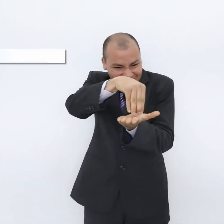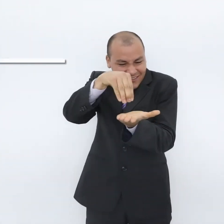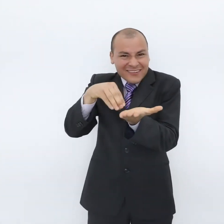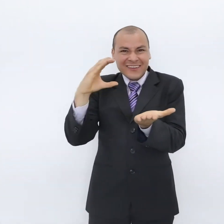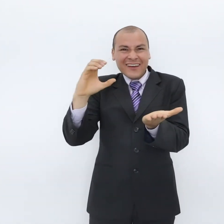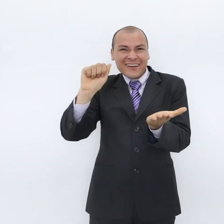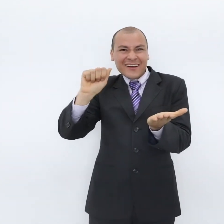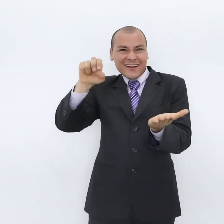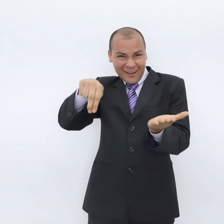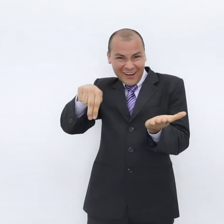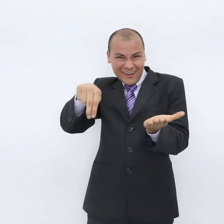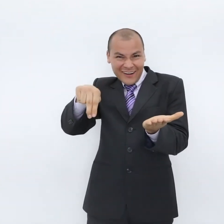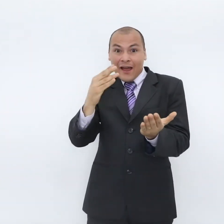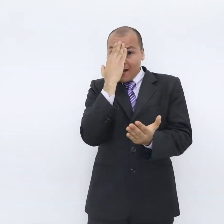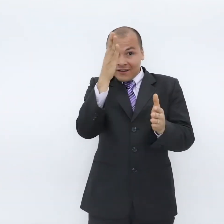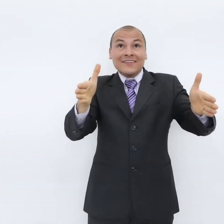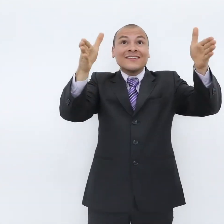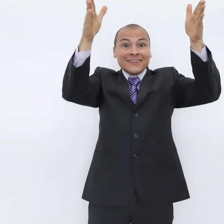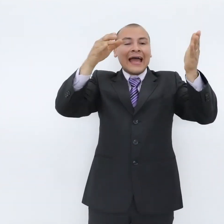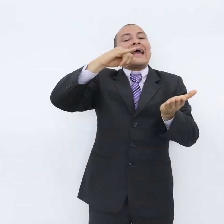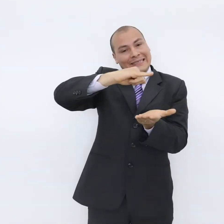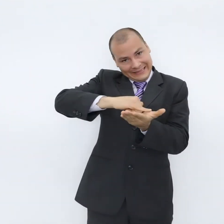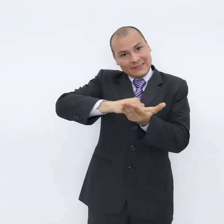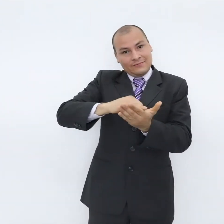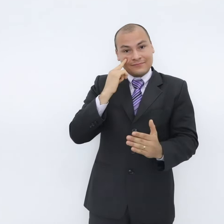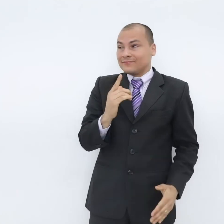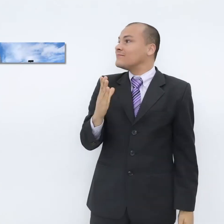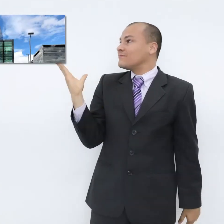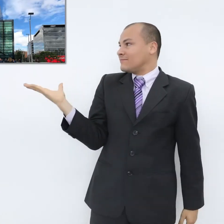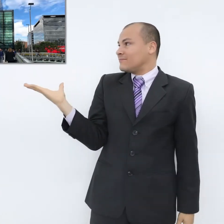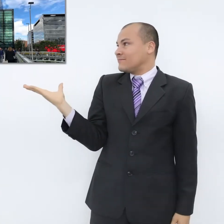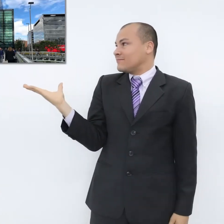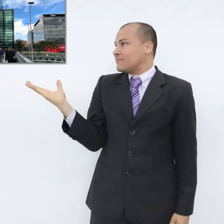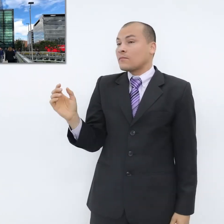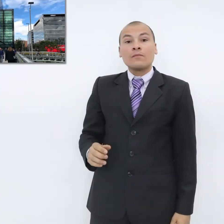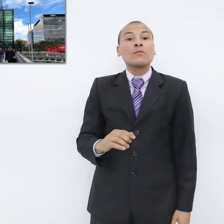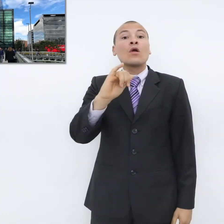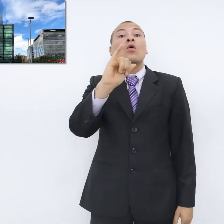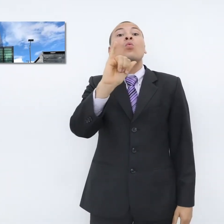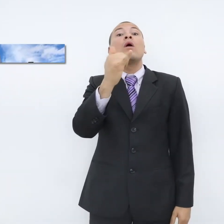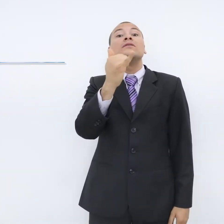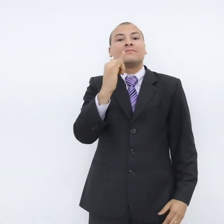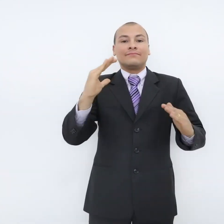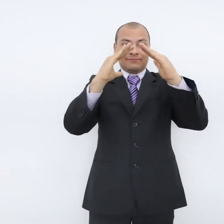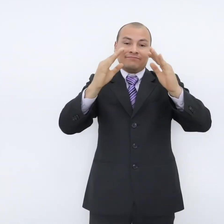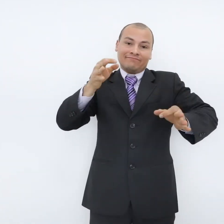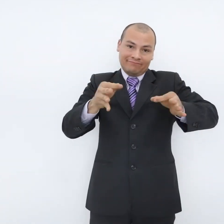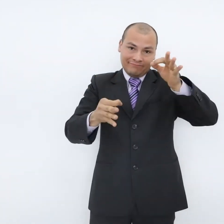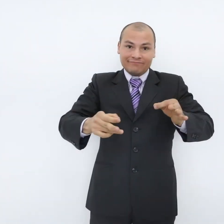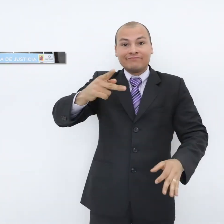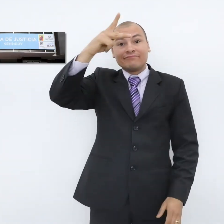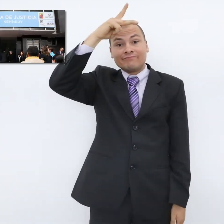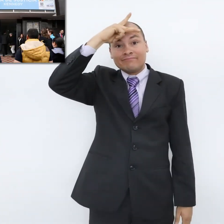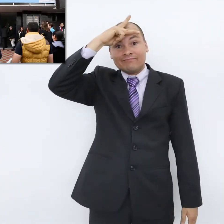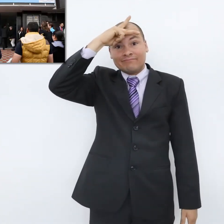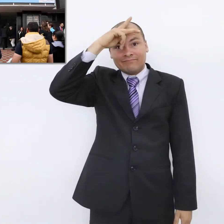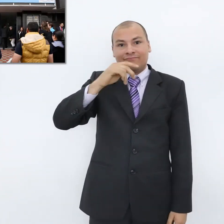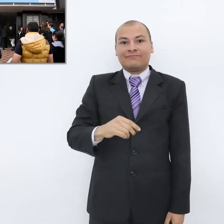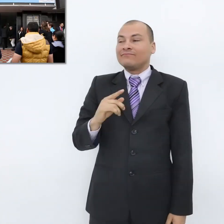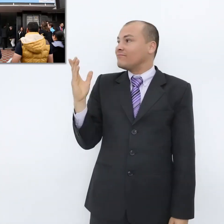Transmilenio Cana, jueves en la Casa de Justicia de Kennedy y viernes en la